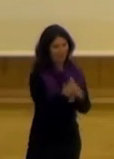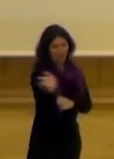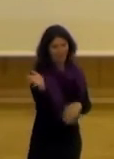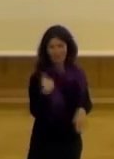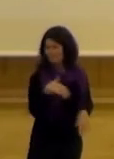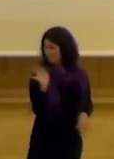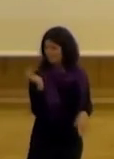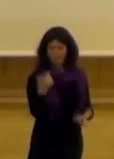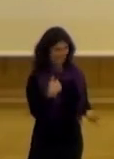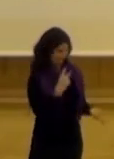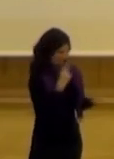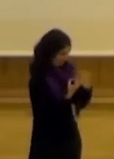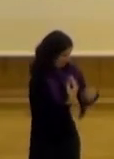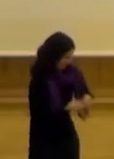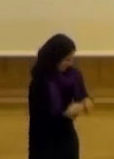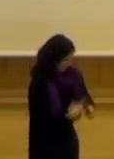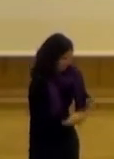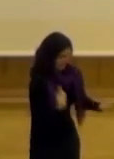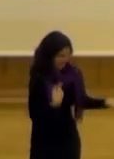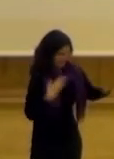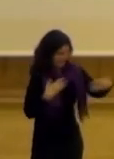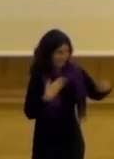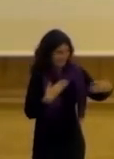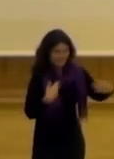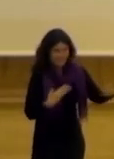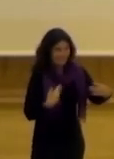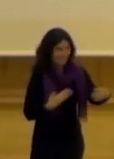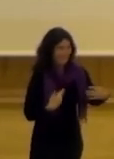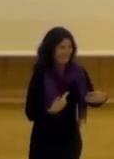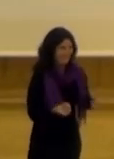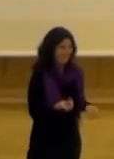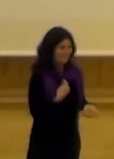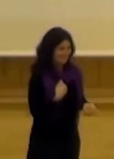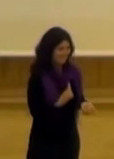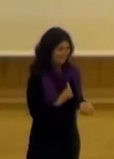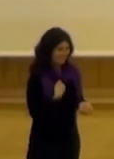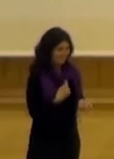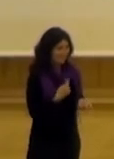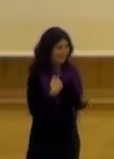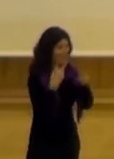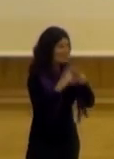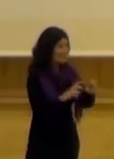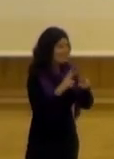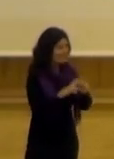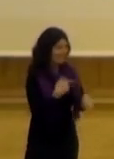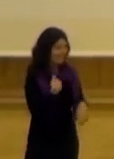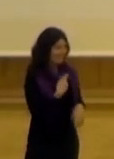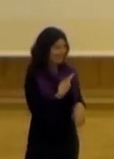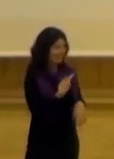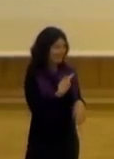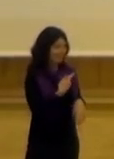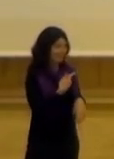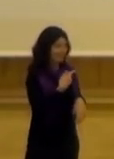que no sé qué responder a ver coincido contigo en que lo que hicimos como investigadoras no nos interesaba tanto